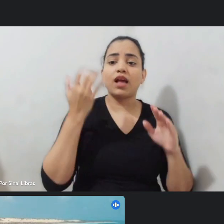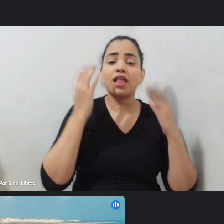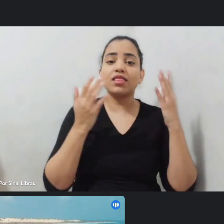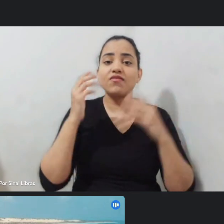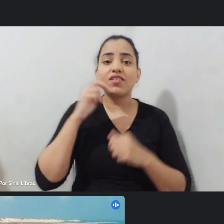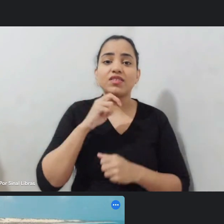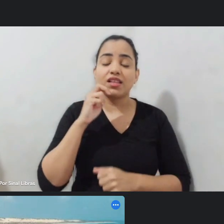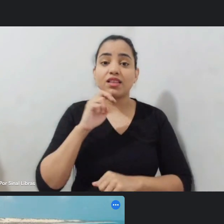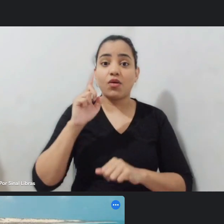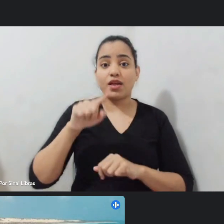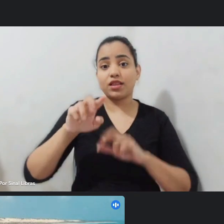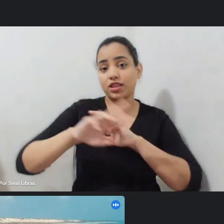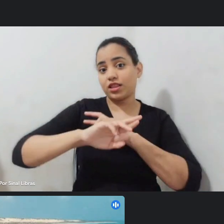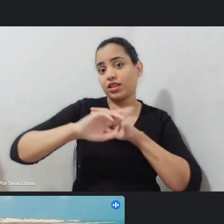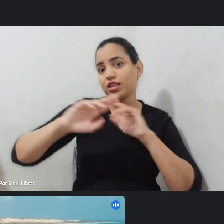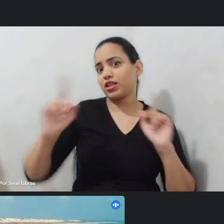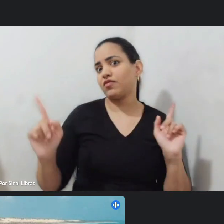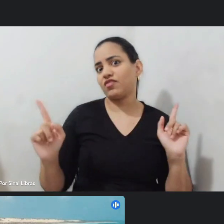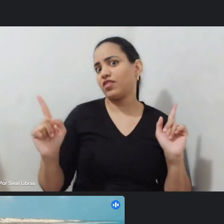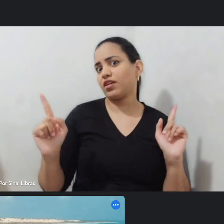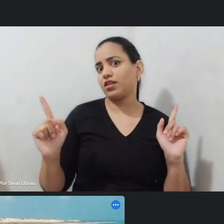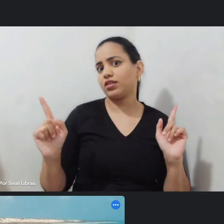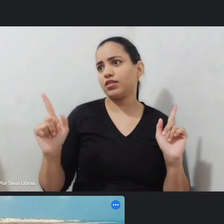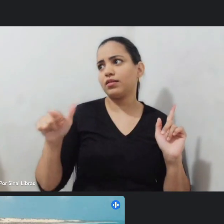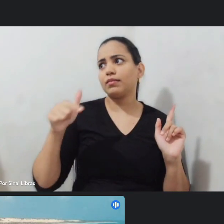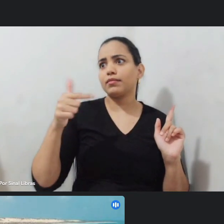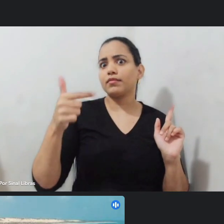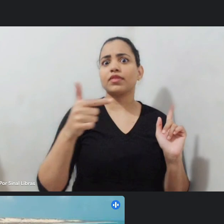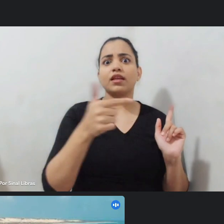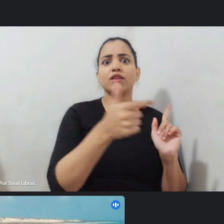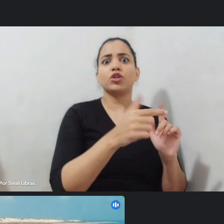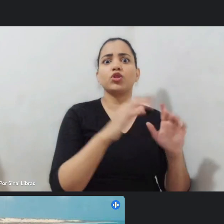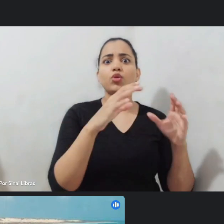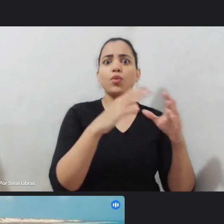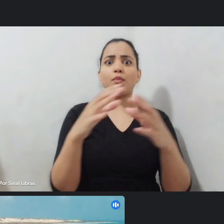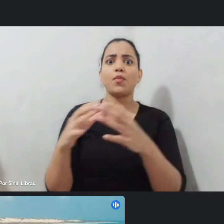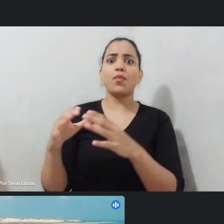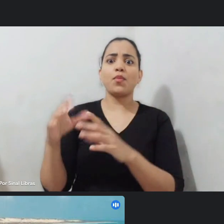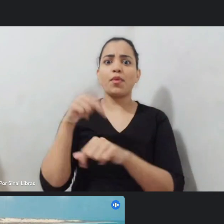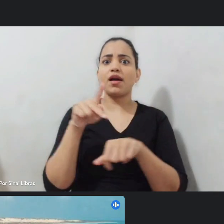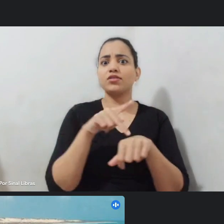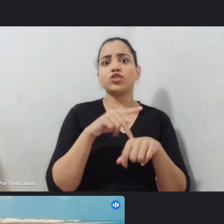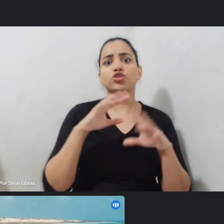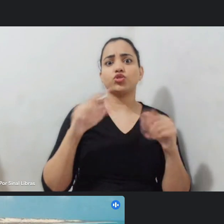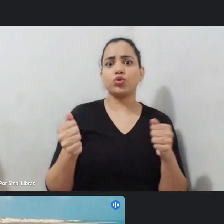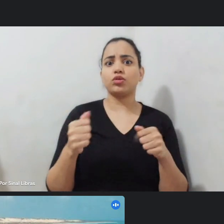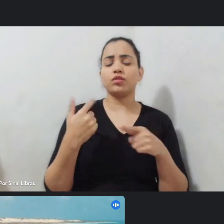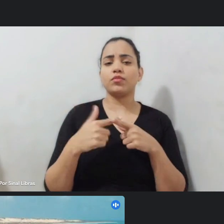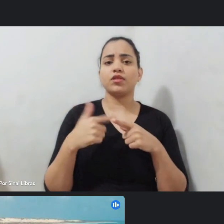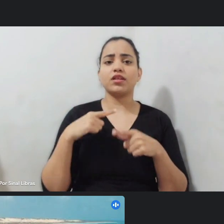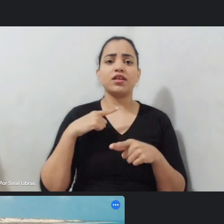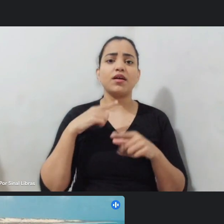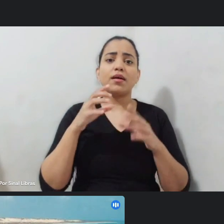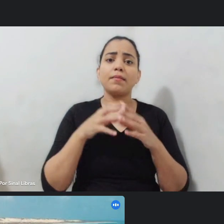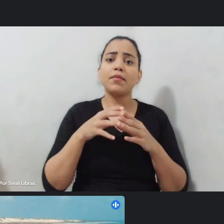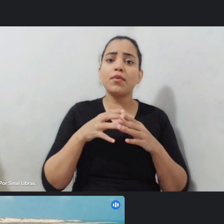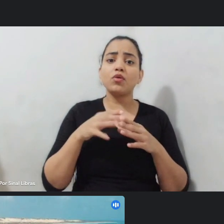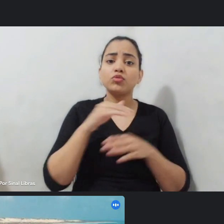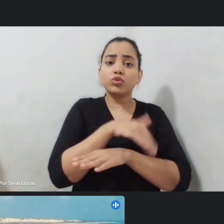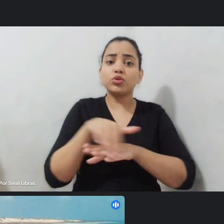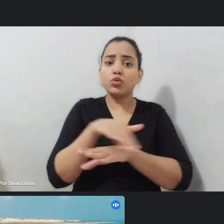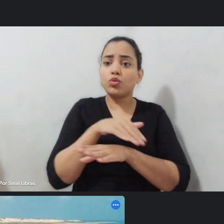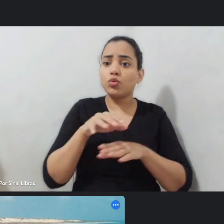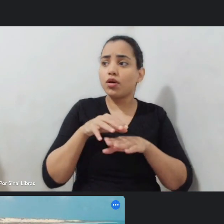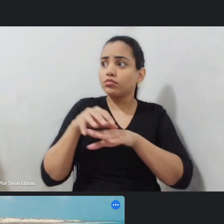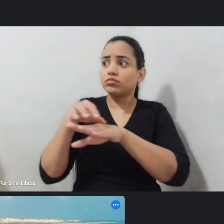país inteiro onde os bloquinhos de rua né os blocos de rua são valorizados dentro dos grandes espetáculos aqui a